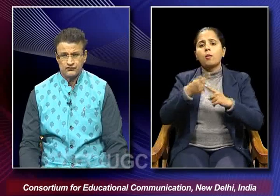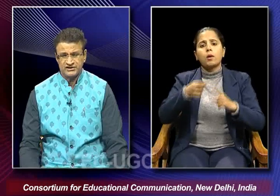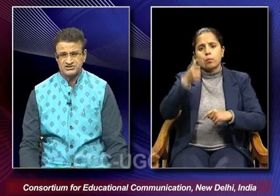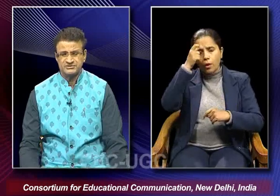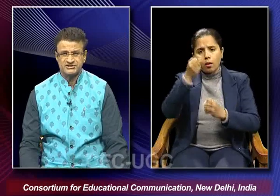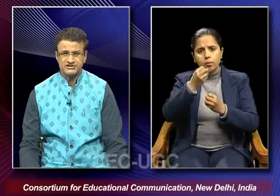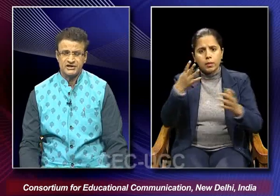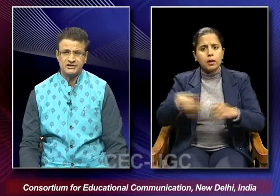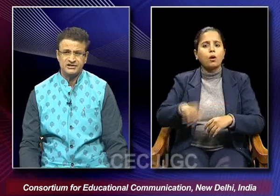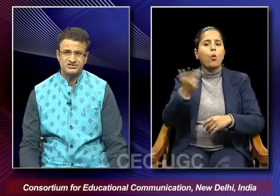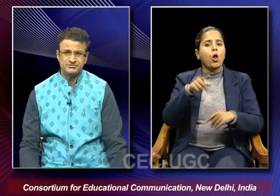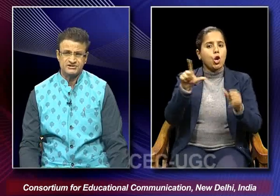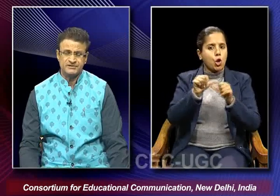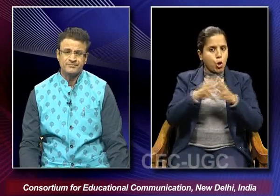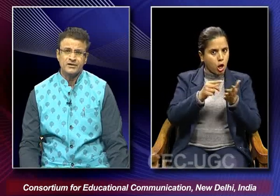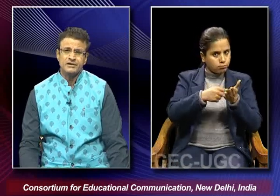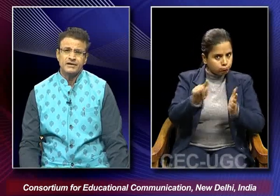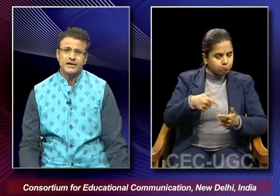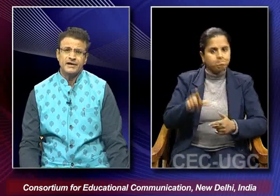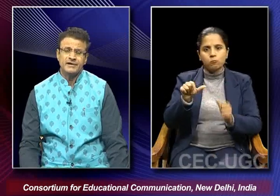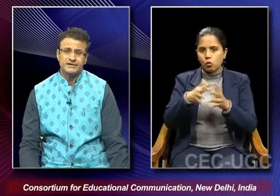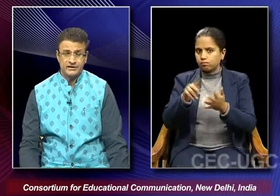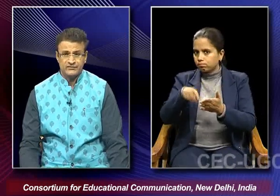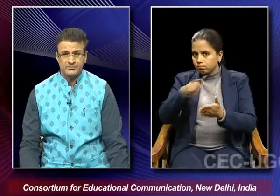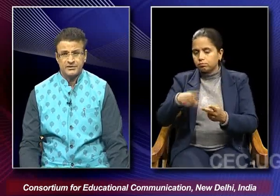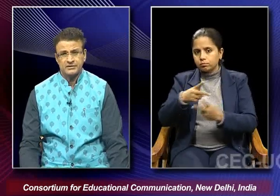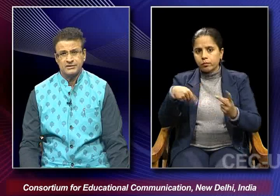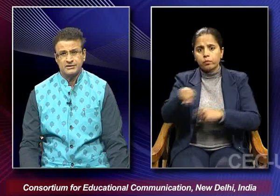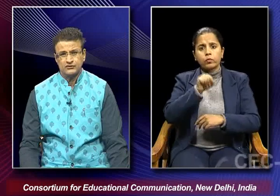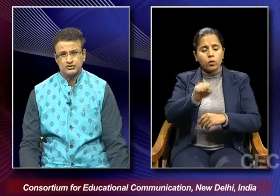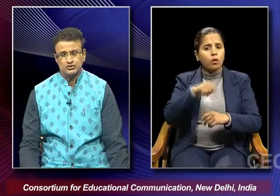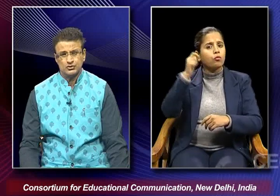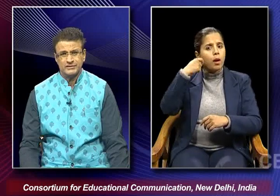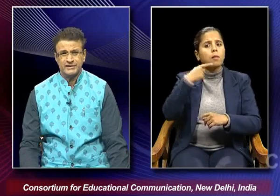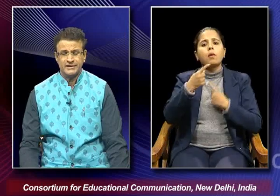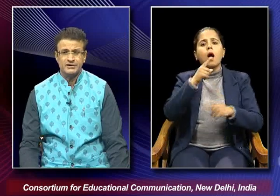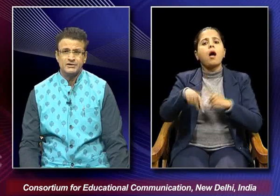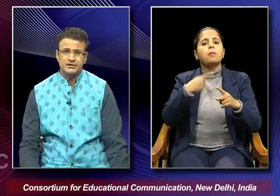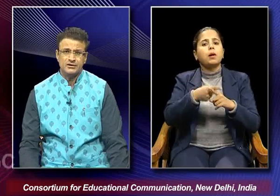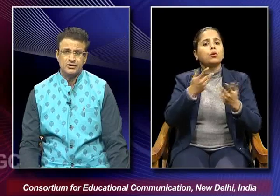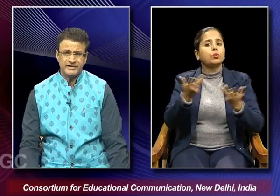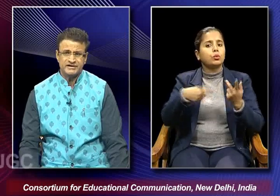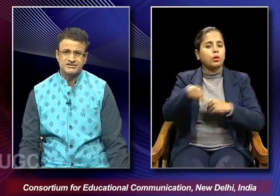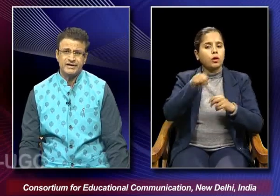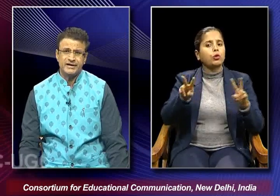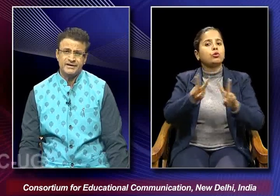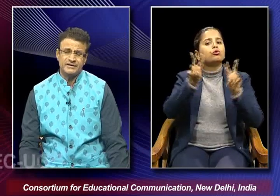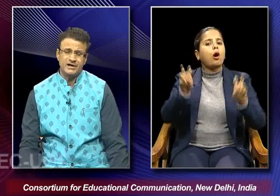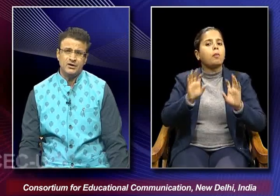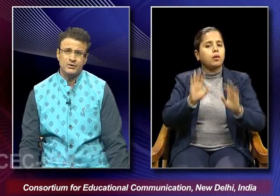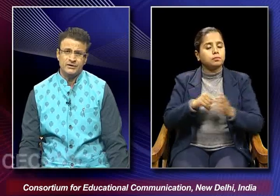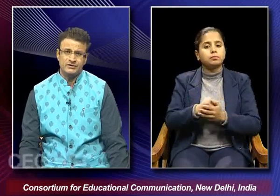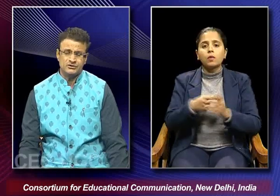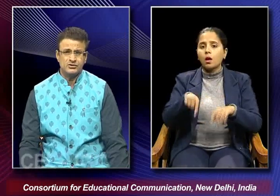of legitimacy and illegitimacy and that film particularly was also in that context and